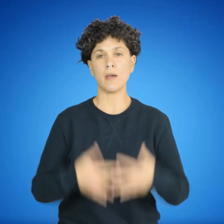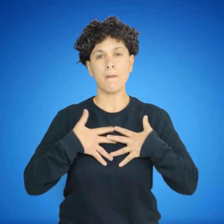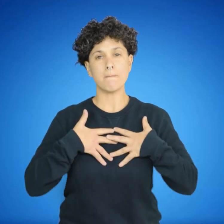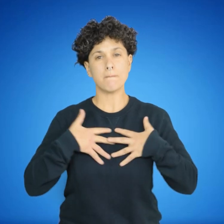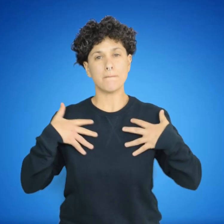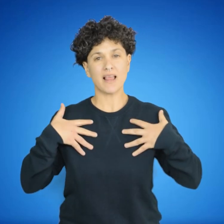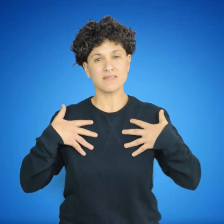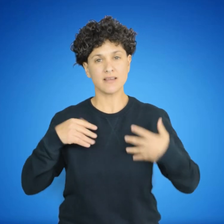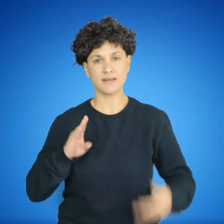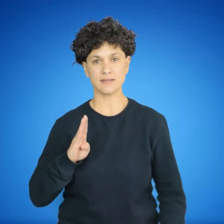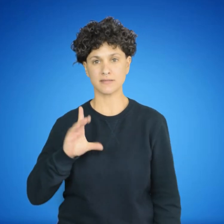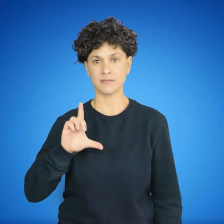Clasificación de los placeres